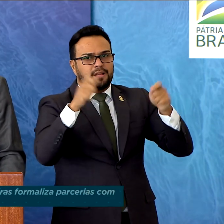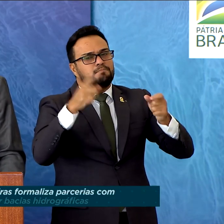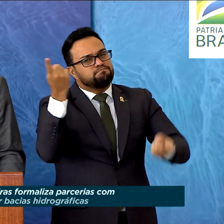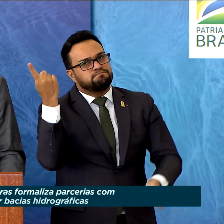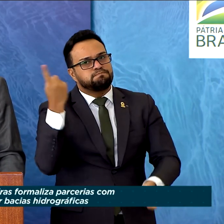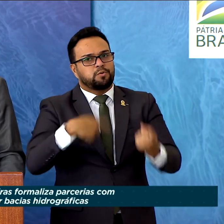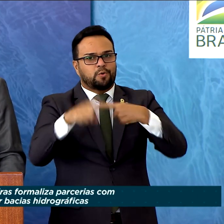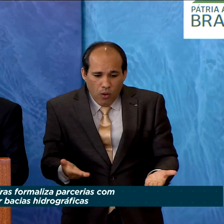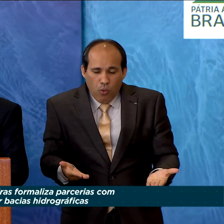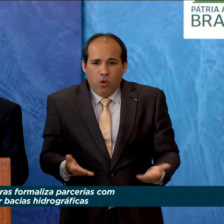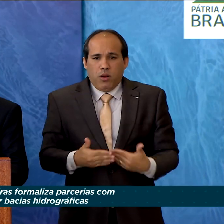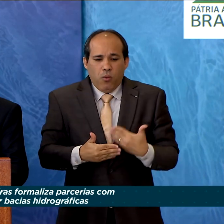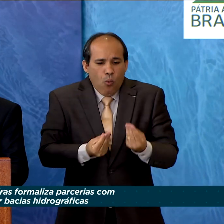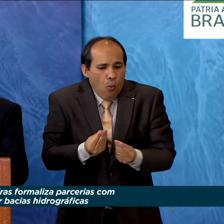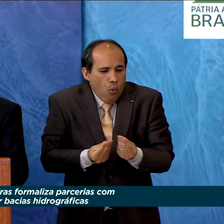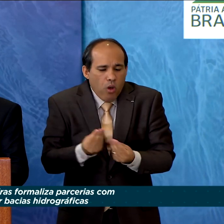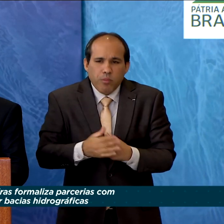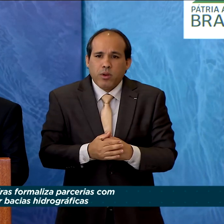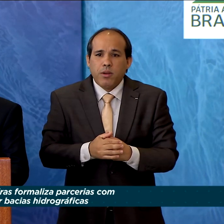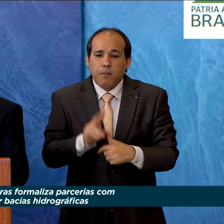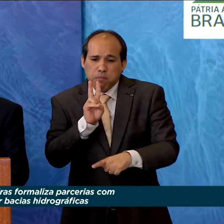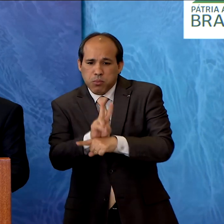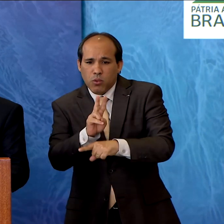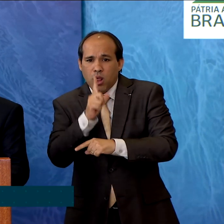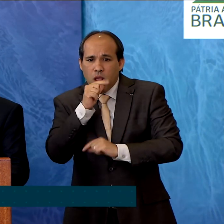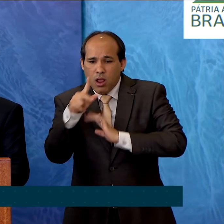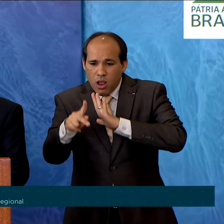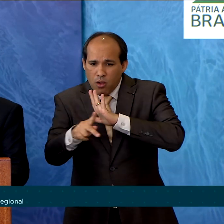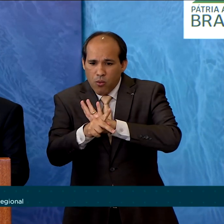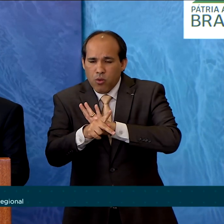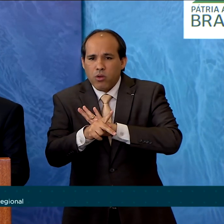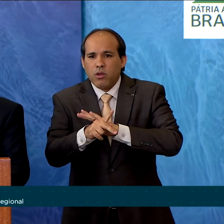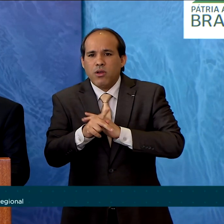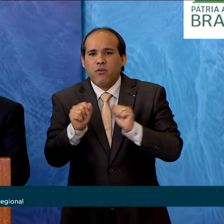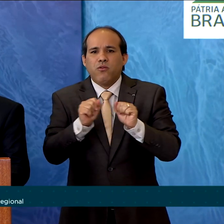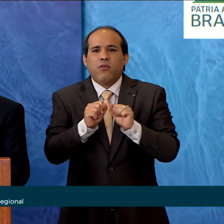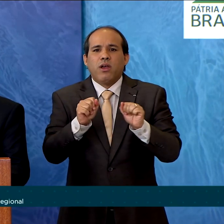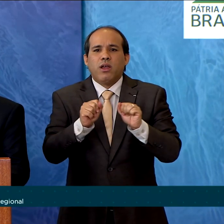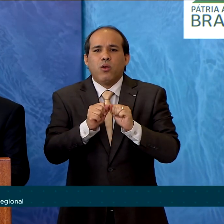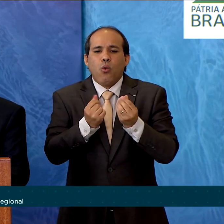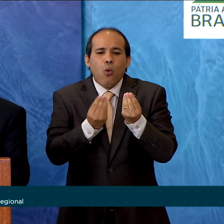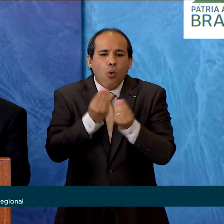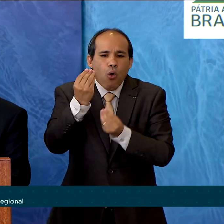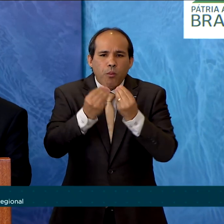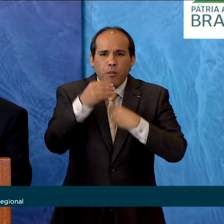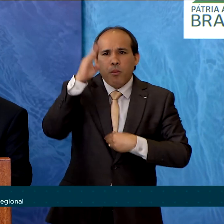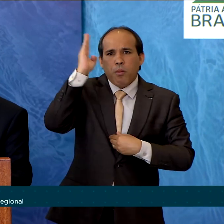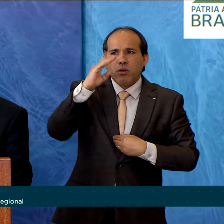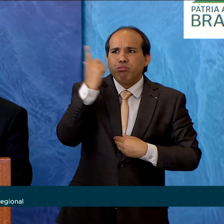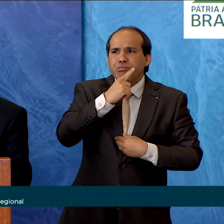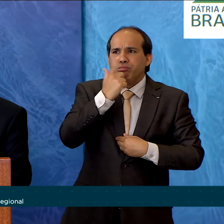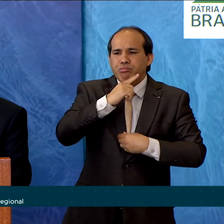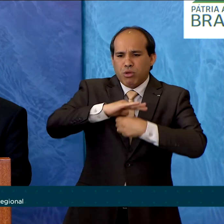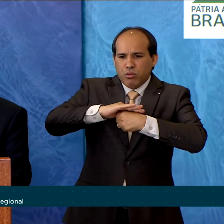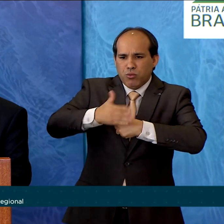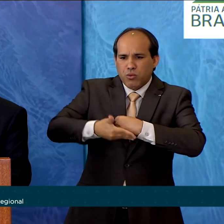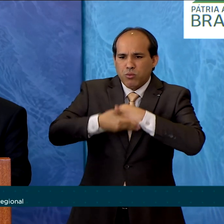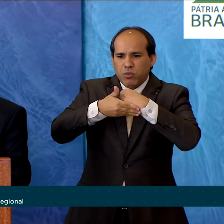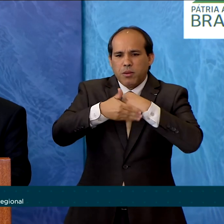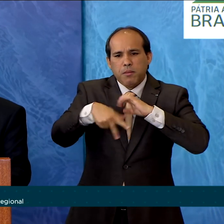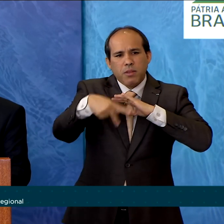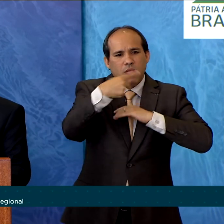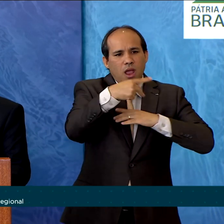importante para o nosso país. Preservar nossas águas é fazer com que o Brasil tenha sustentabilidade no seu